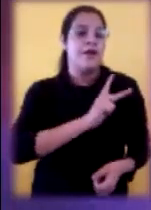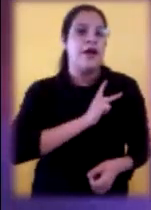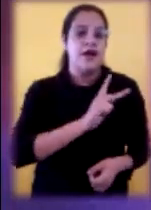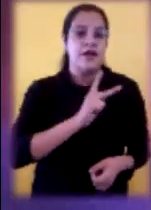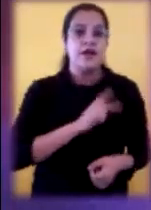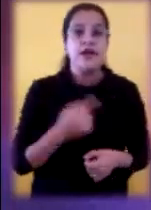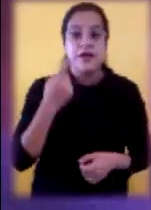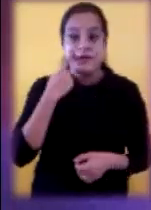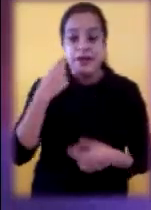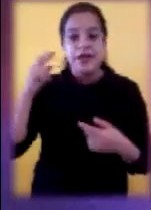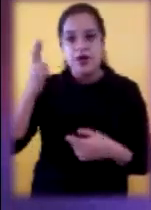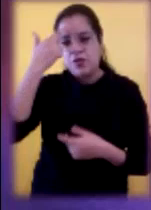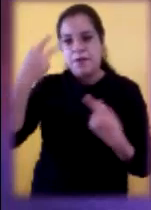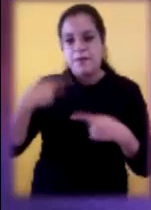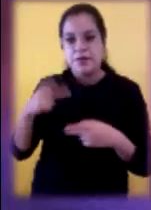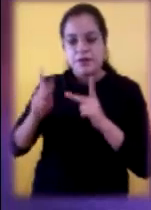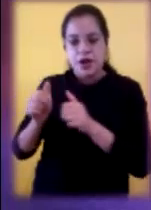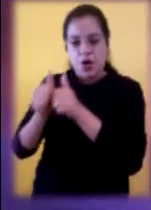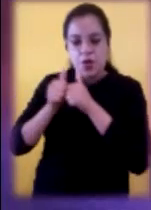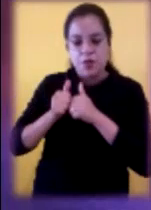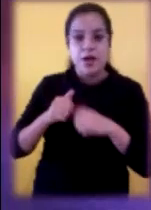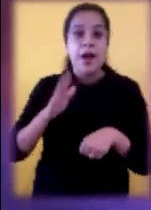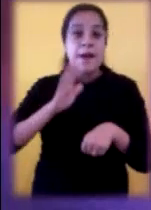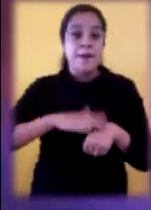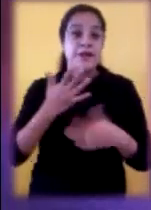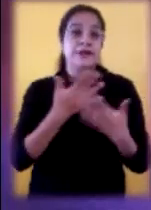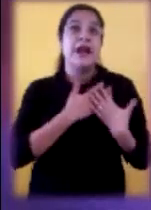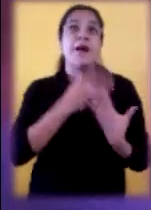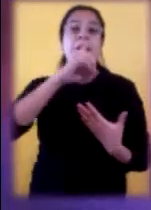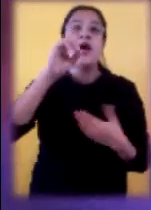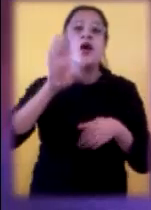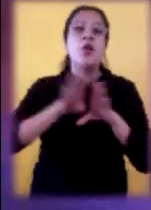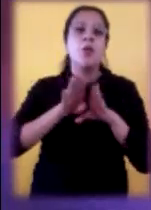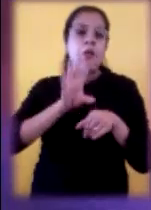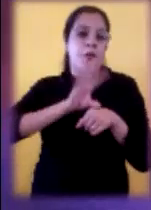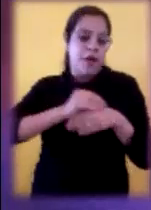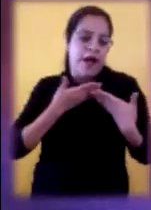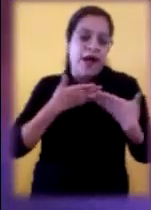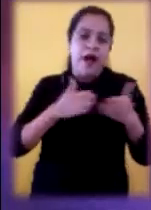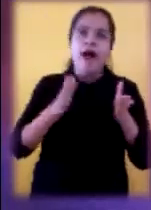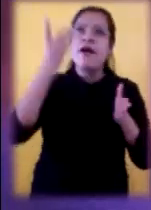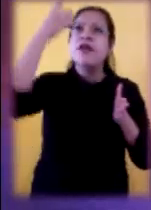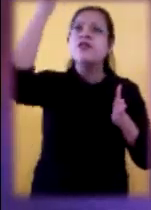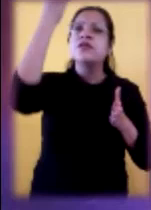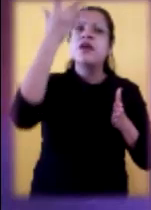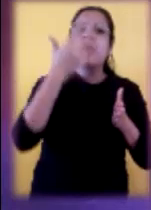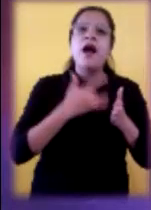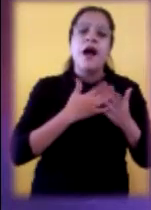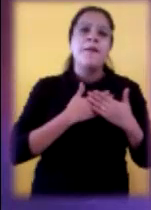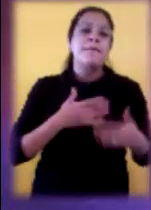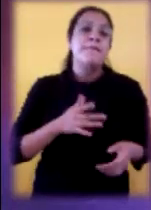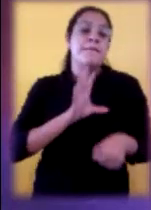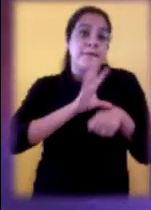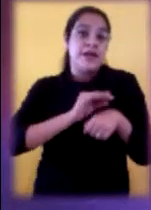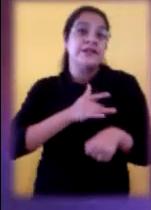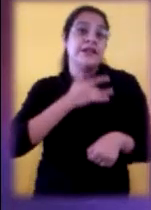Alguien me comentaba que deberíamos decir más que amar a Dios, el dejarse amar por Dios, permitirse experimentar